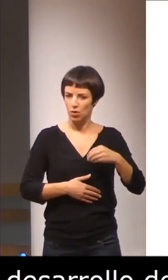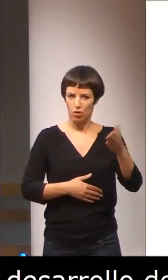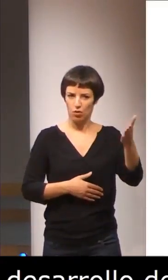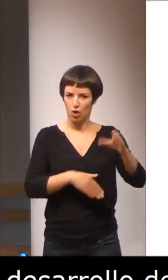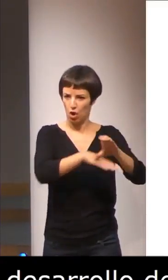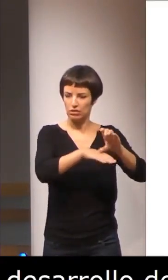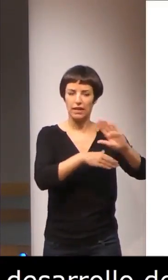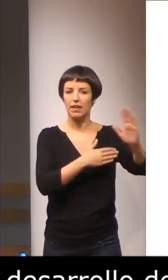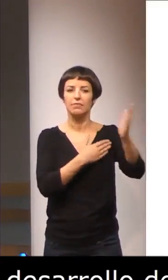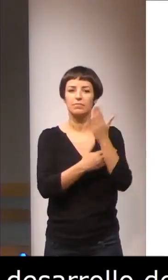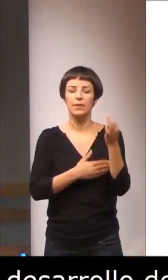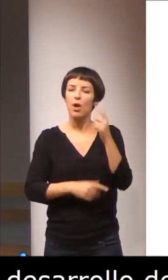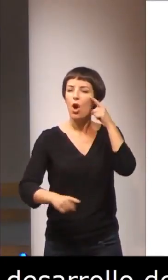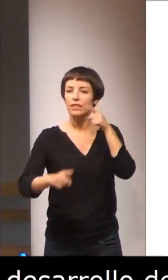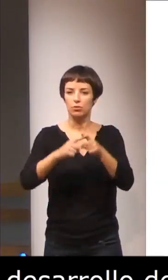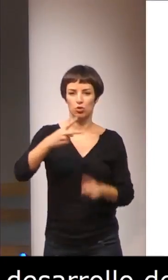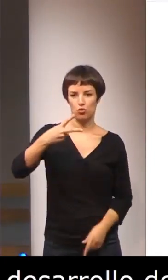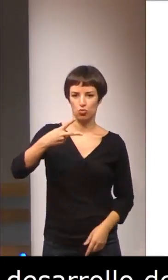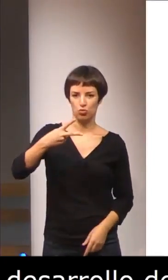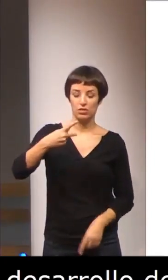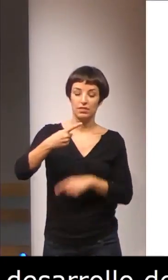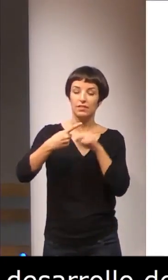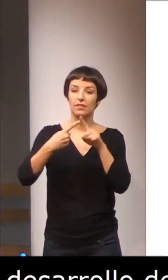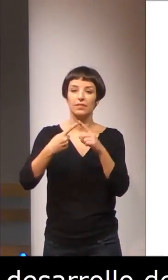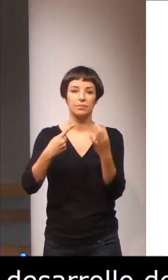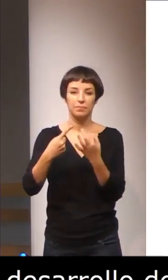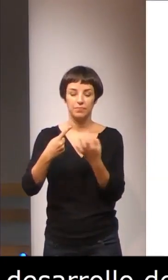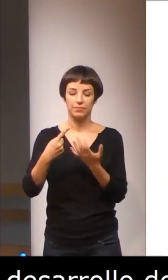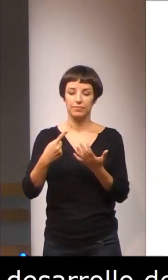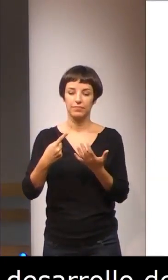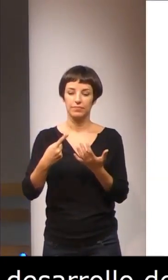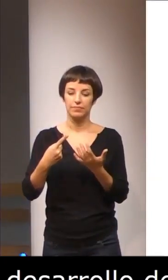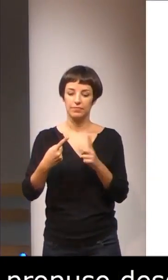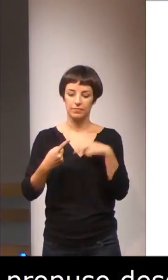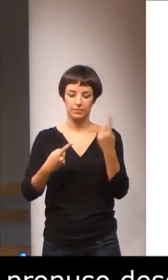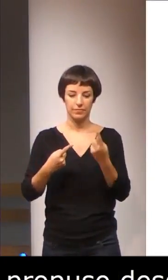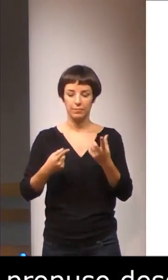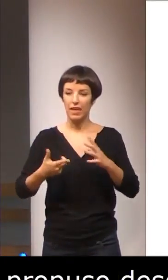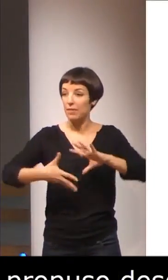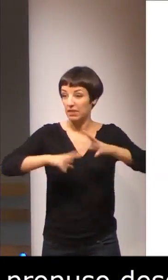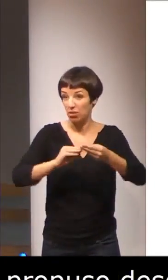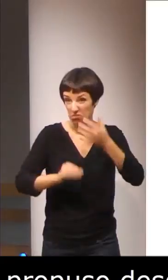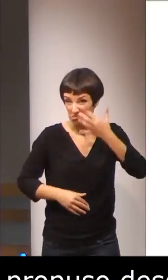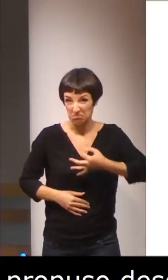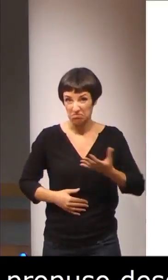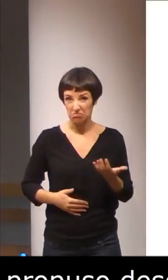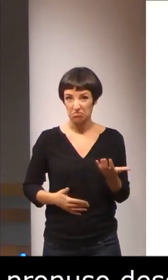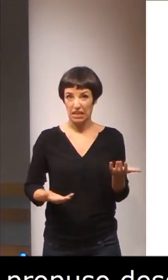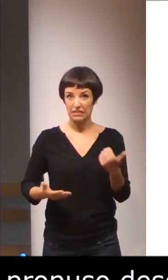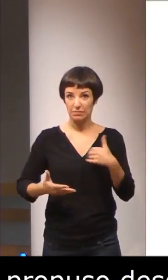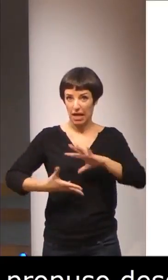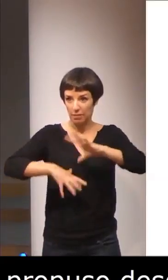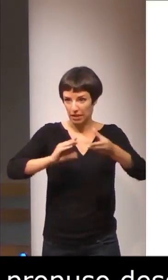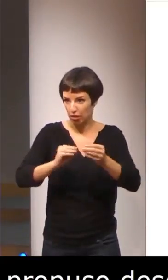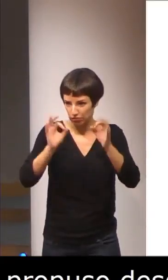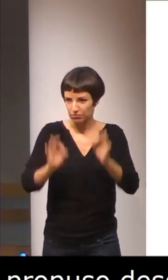consejería, dos objetivos. En primer lugar, llevar a cabo una adaptación, en realidad es una construcción de un instrumento, pero es